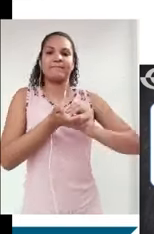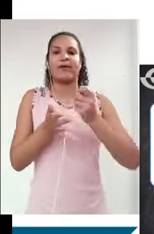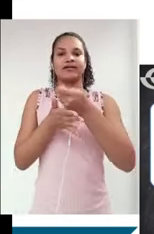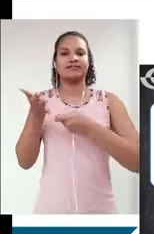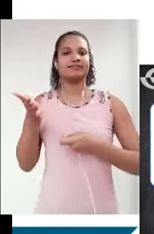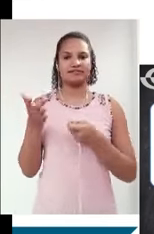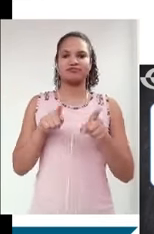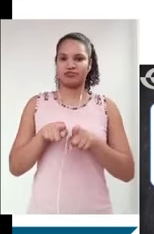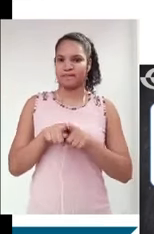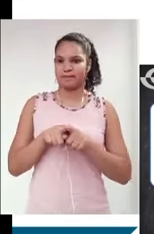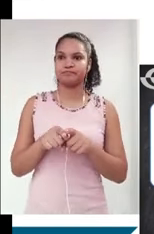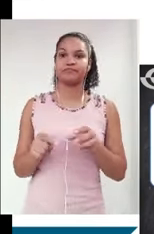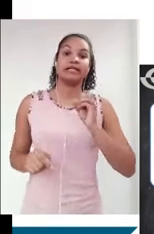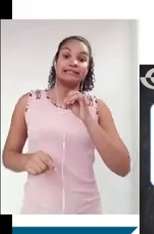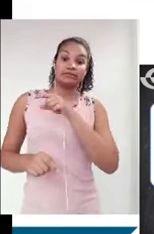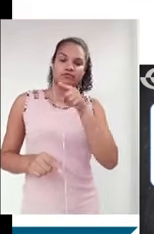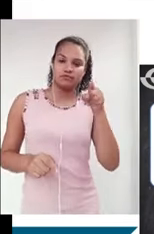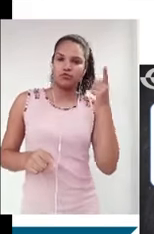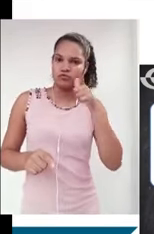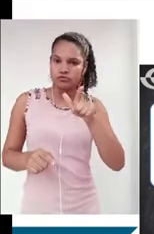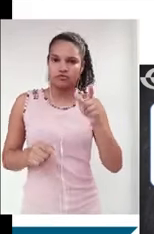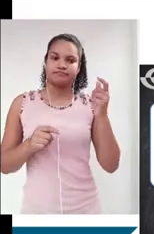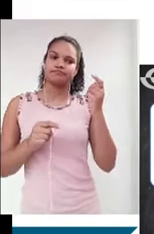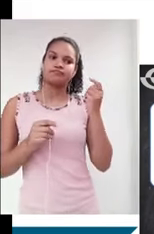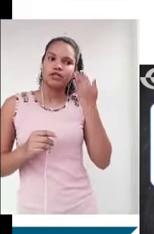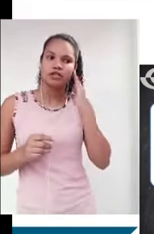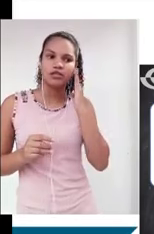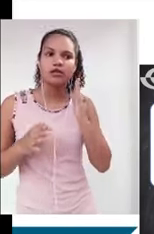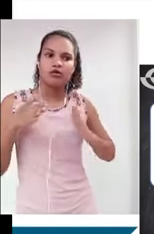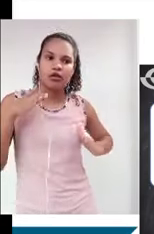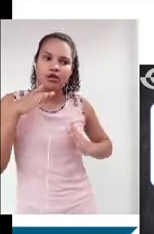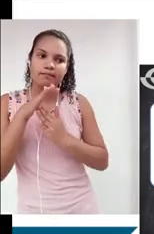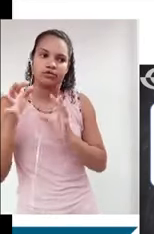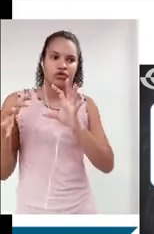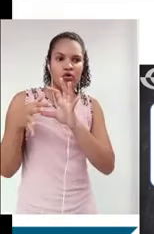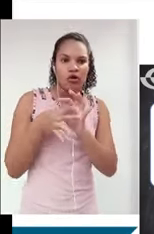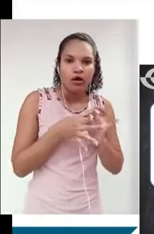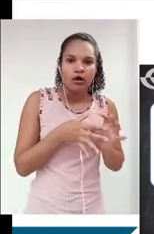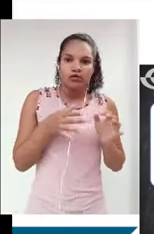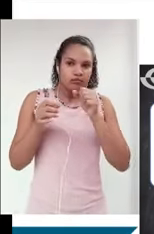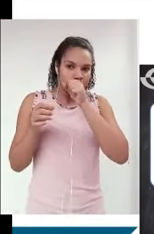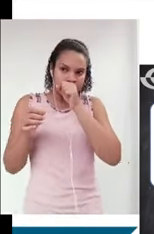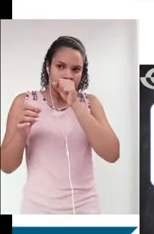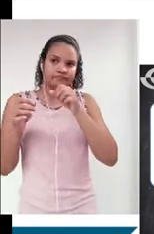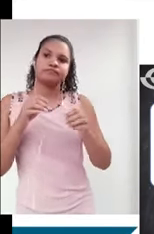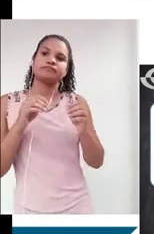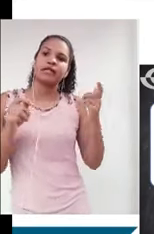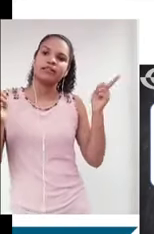Então, vamos lá. Se você consegue identificar os limites e contextos, se você consegue ter a falta de atenção às palavras-chave de comando, o processo